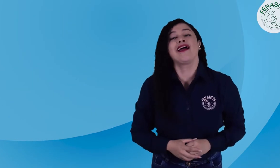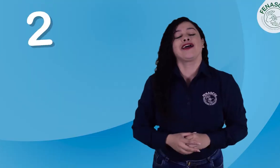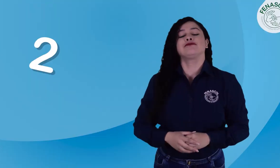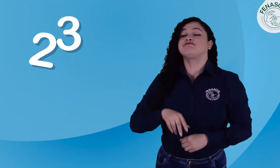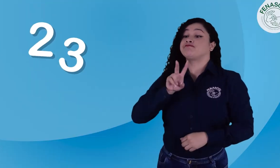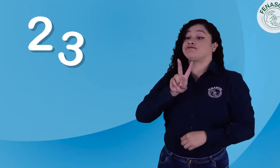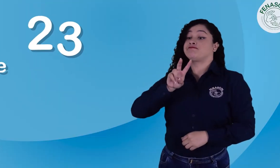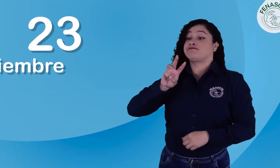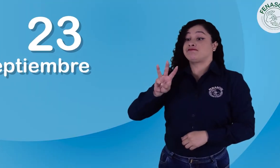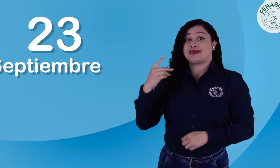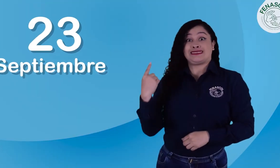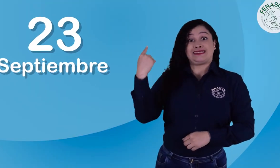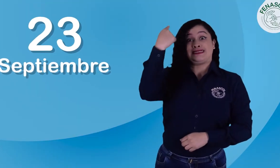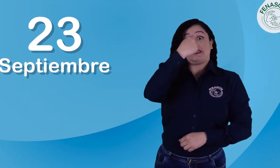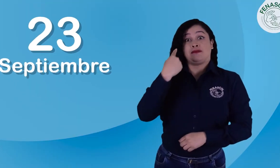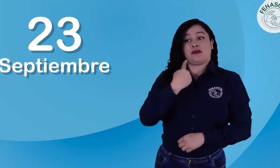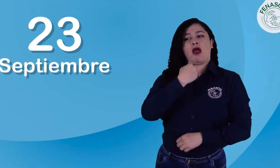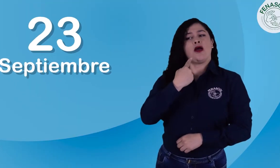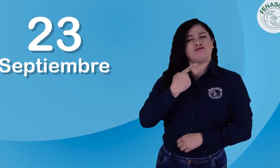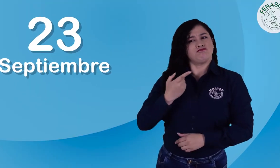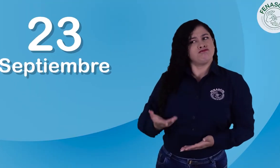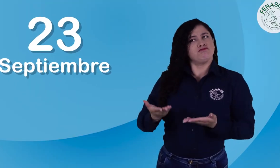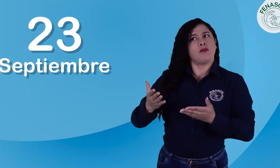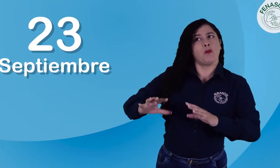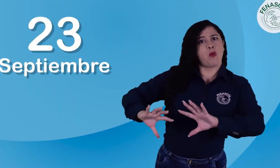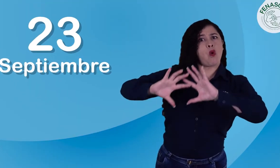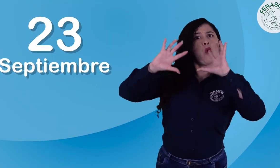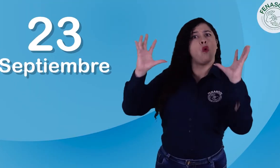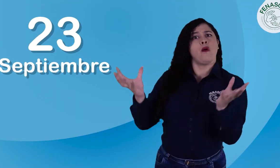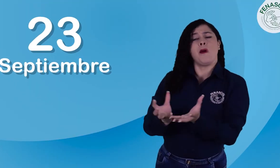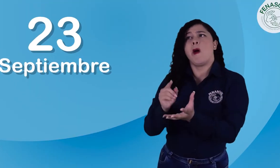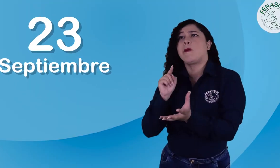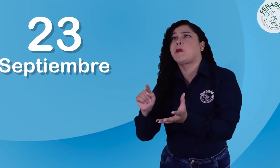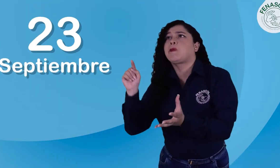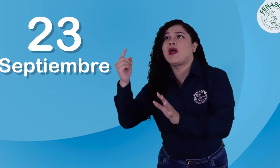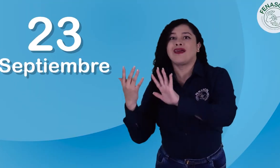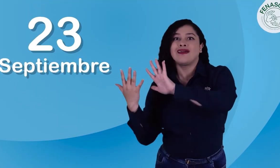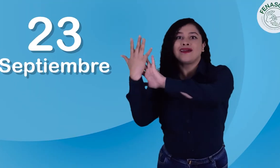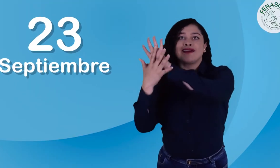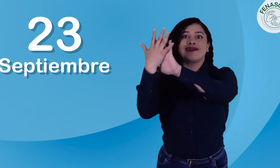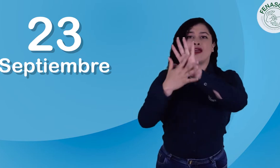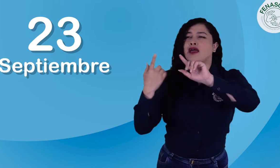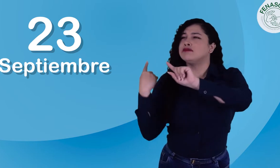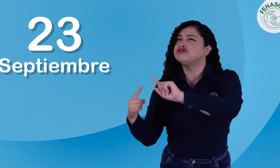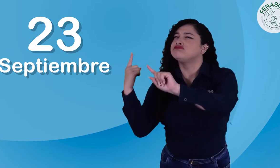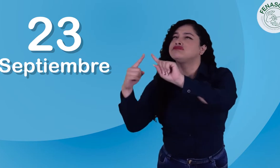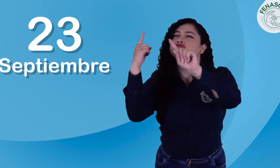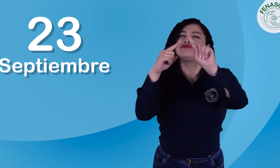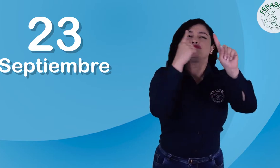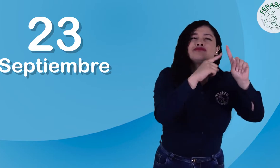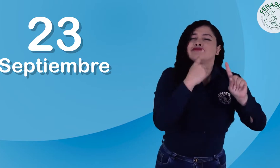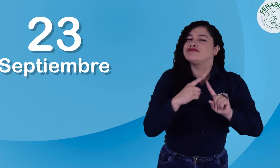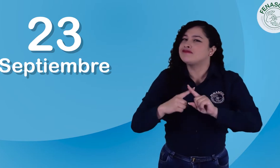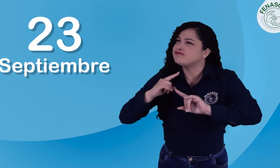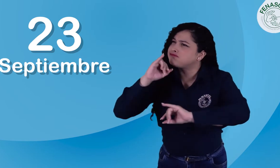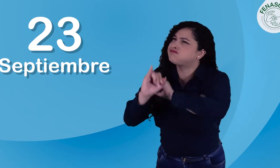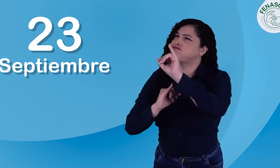que el 23 de septiembre sería la fecha para celebrar a nivel mundial la